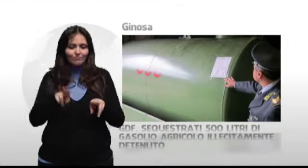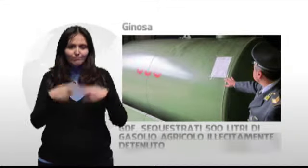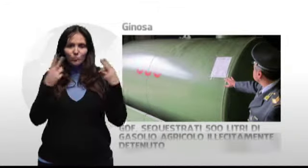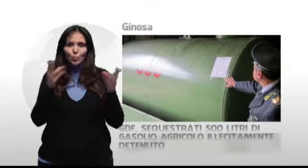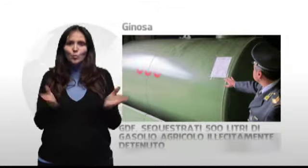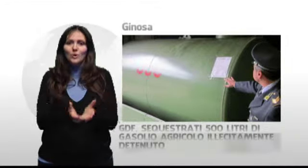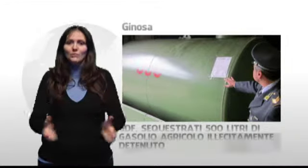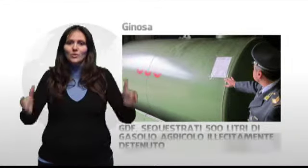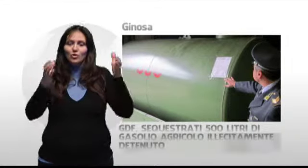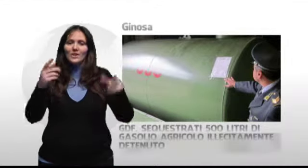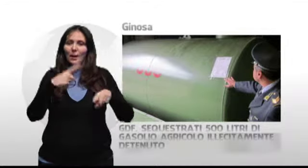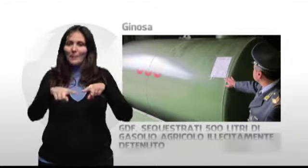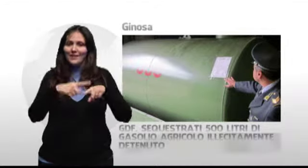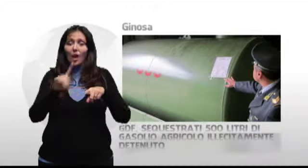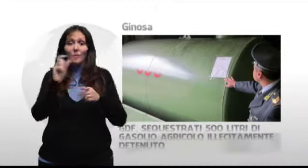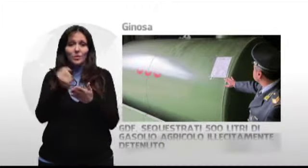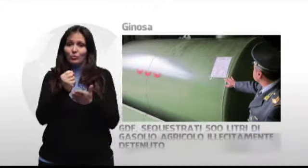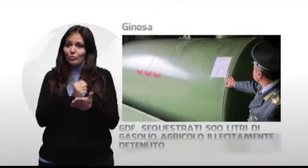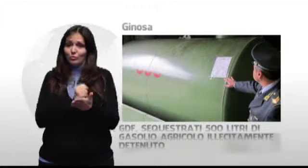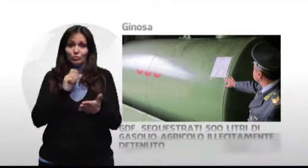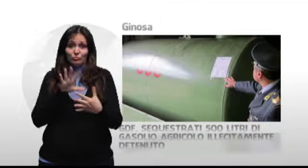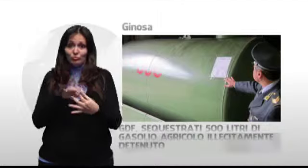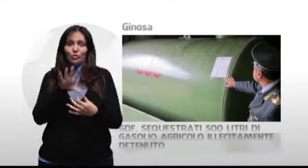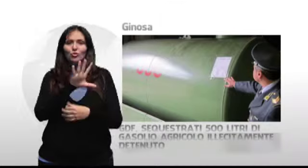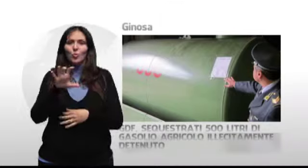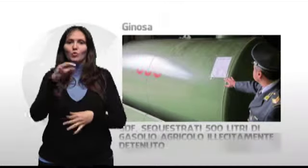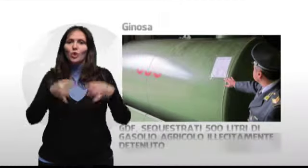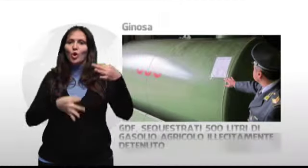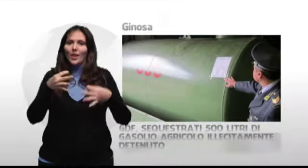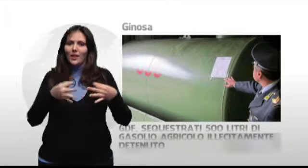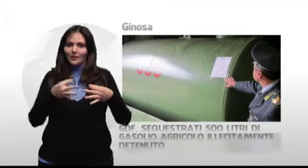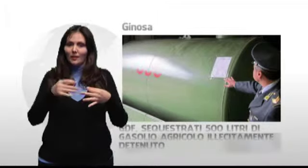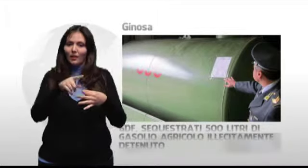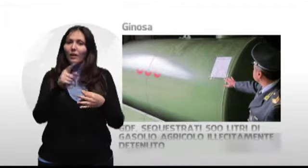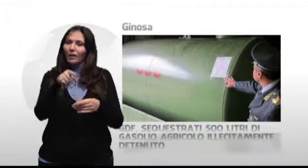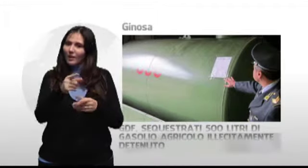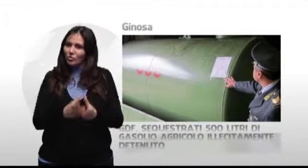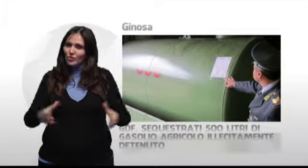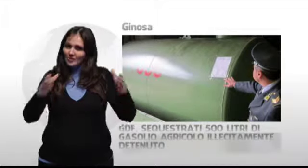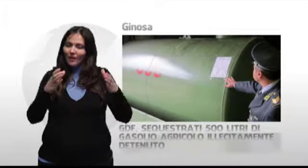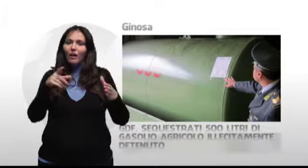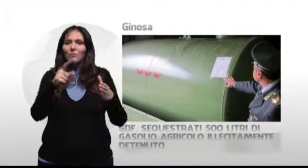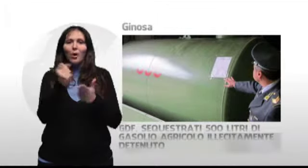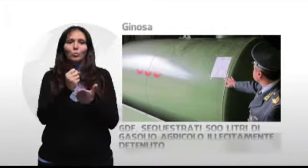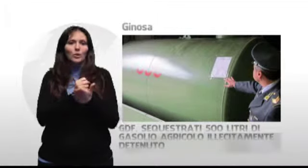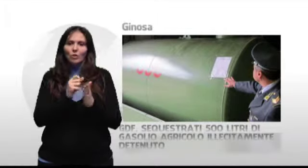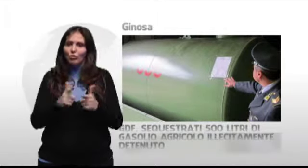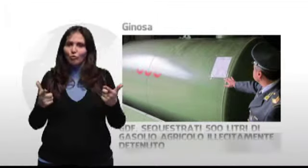metallo del tipo non omologato della capacità di 500 litri detenuta senza le previste autorizzazioni e adibita allo